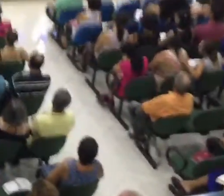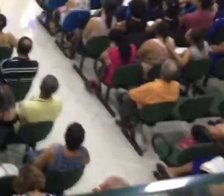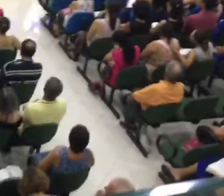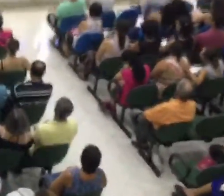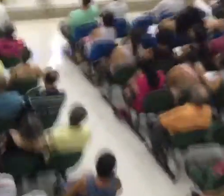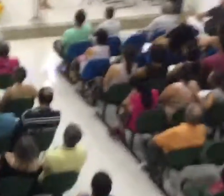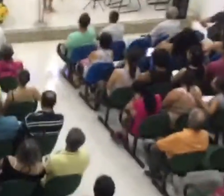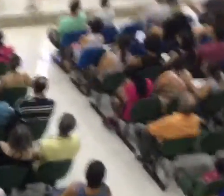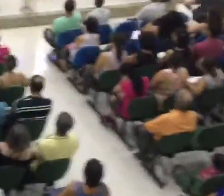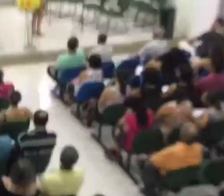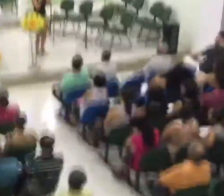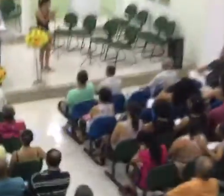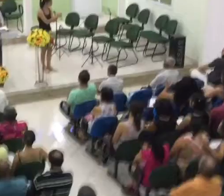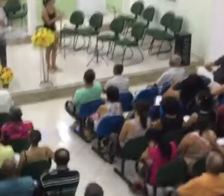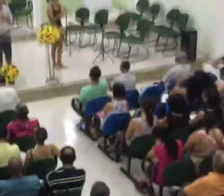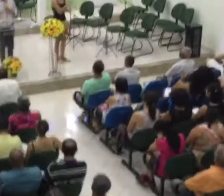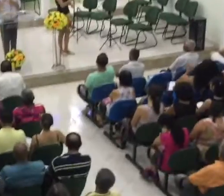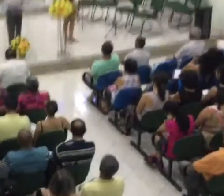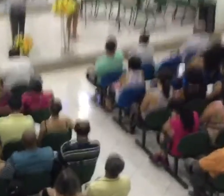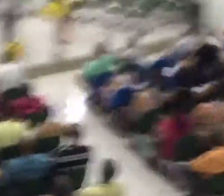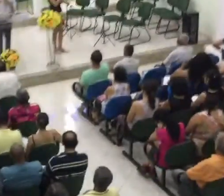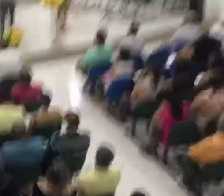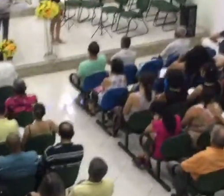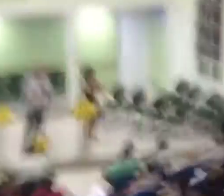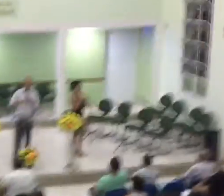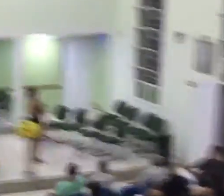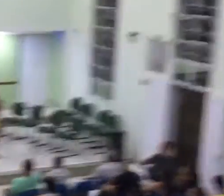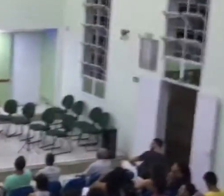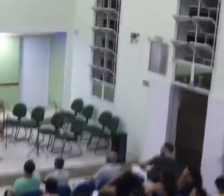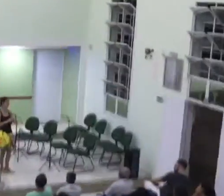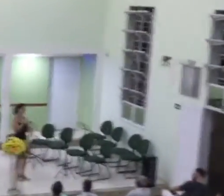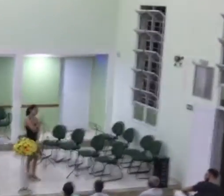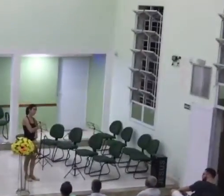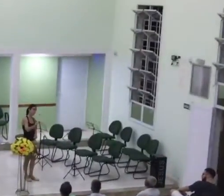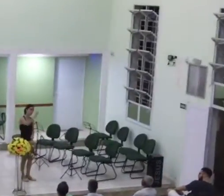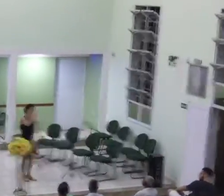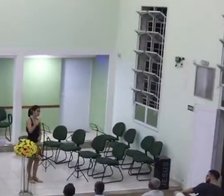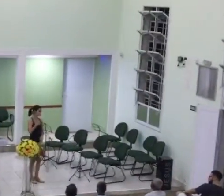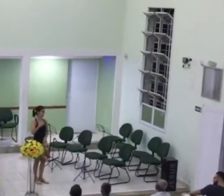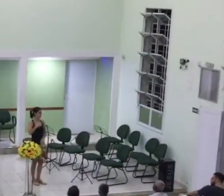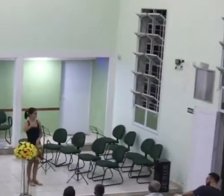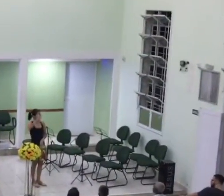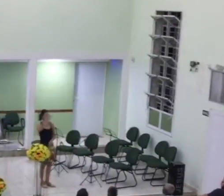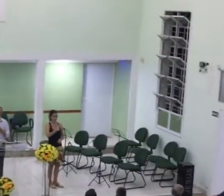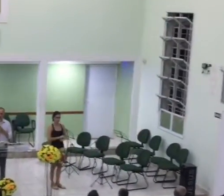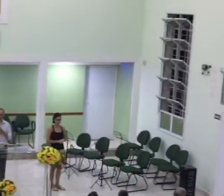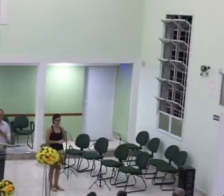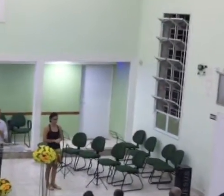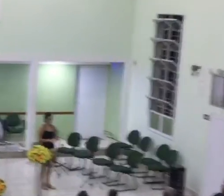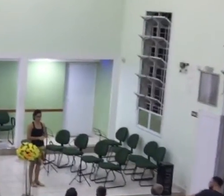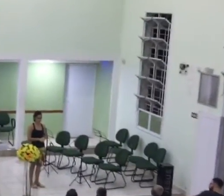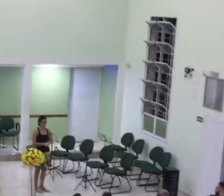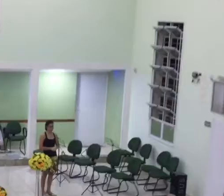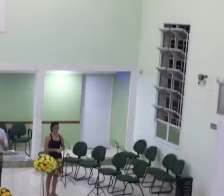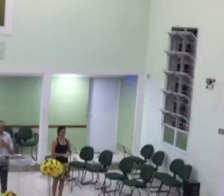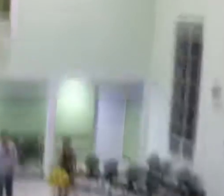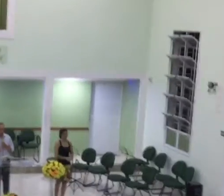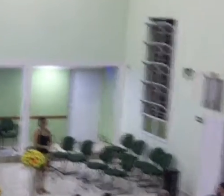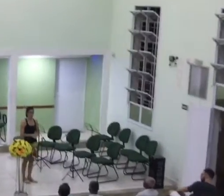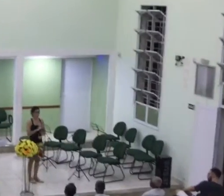teu povo será o meu povo e o teu Deus será o meu Deus Ruth é de